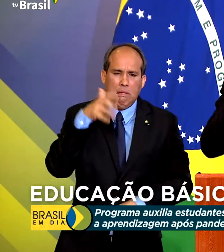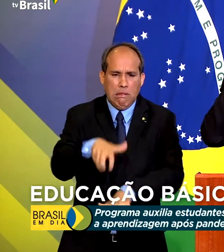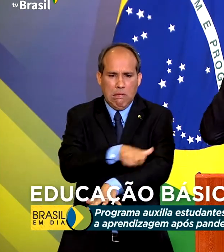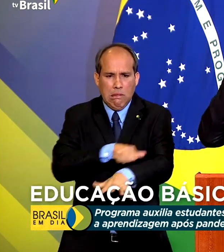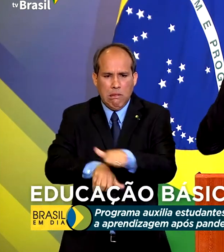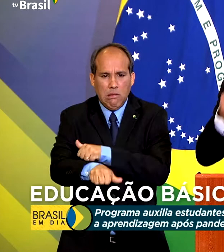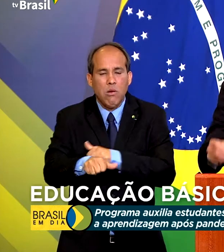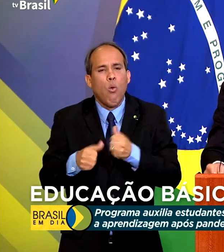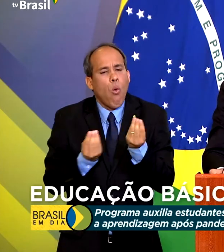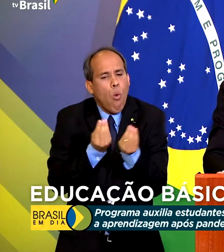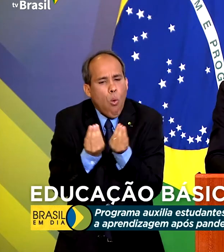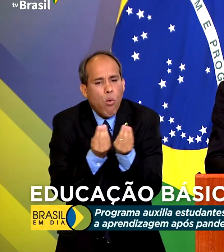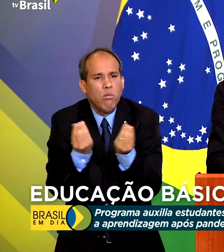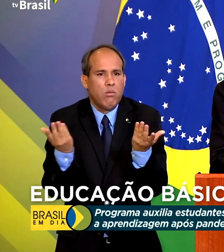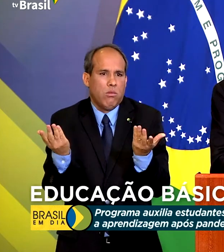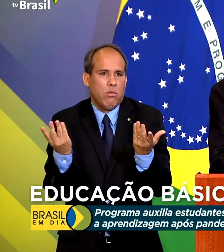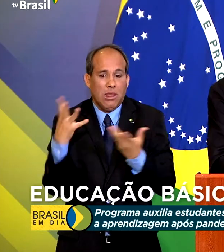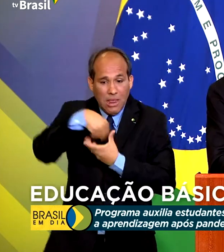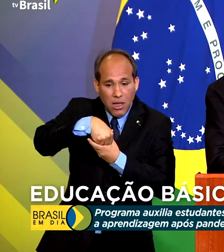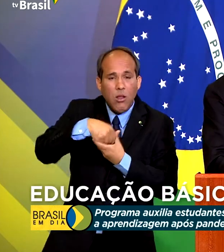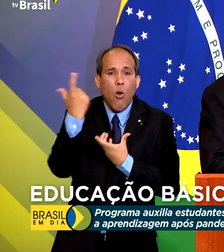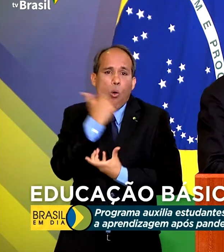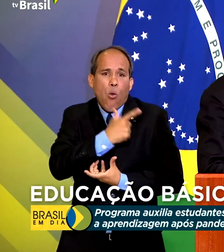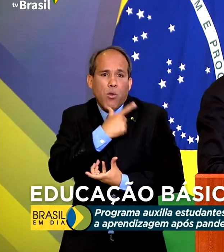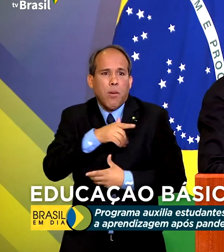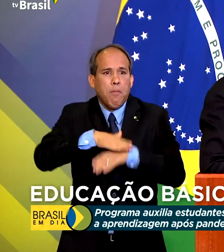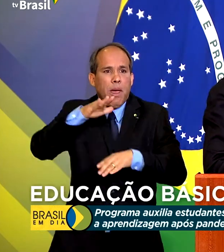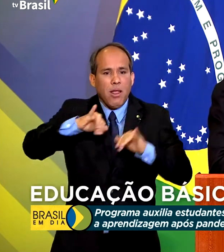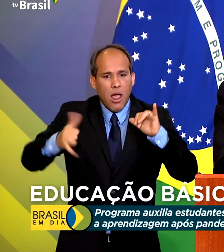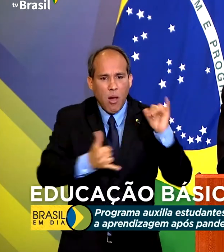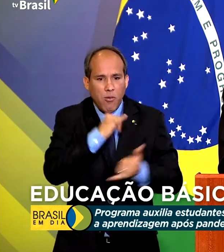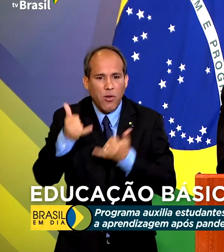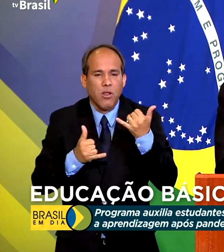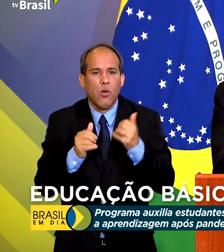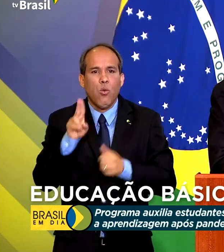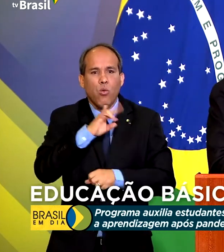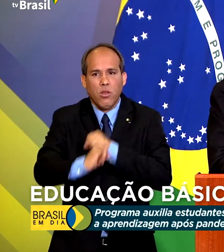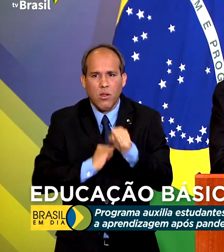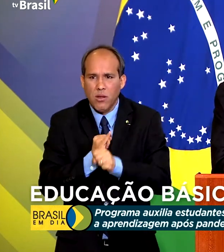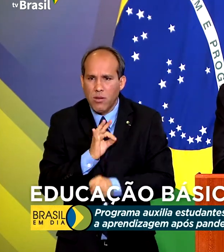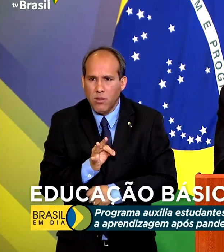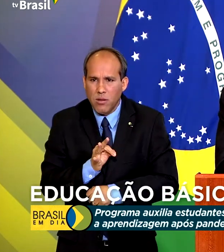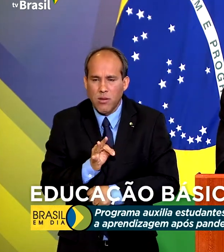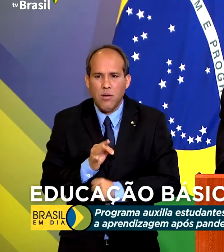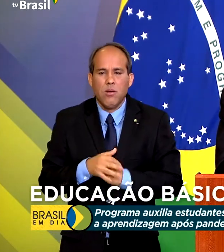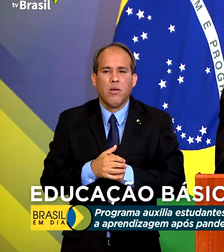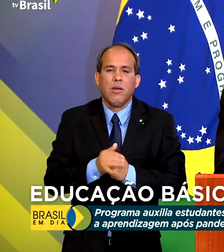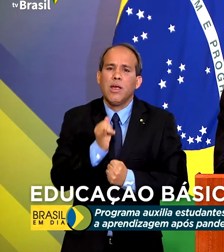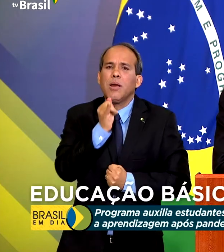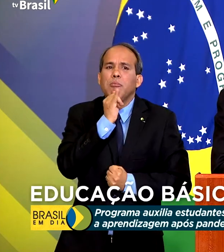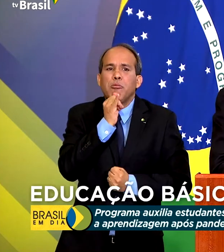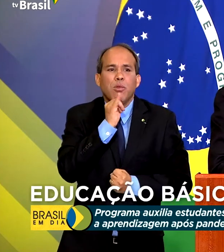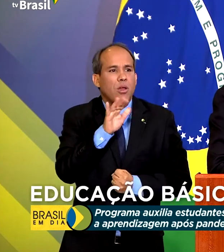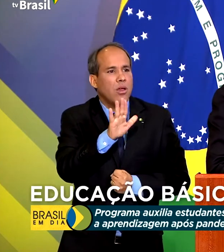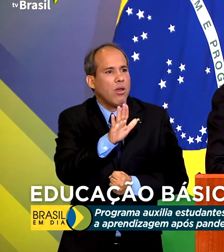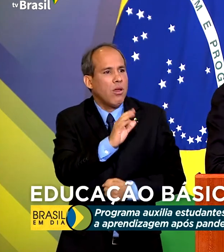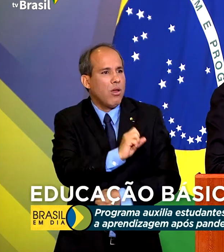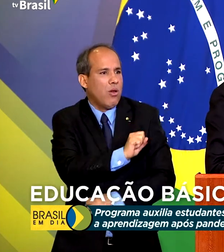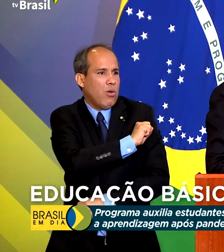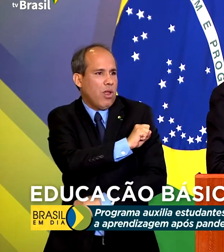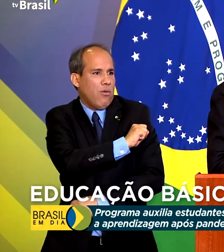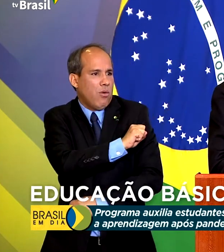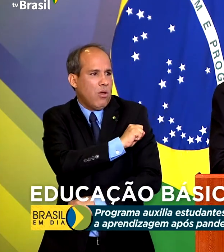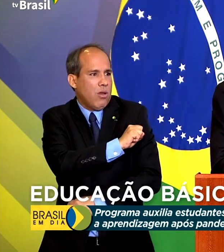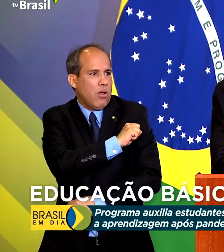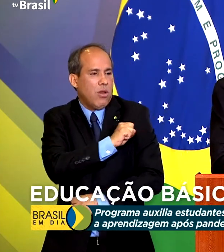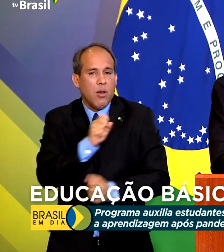onde se consegue, ao aplicar um teste, por exemplo, a garotada da oitava